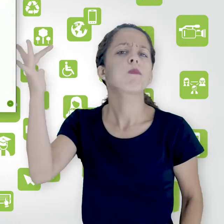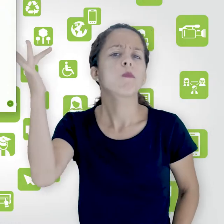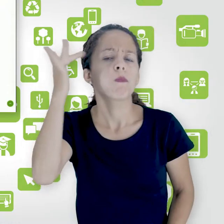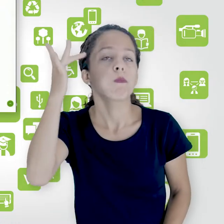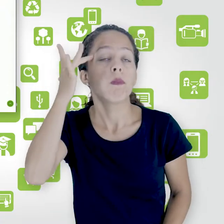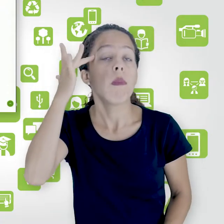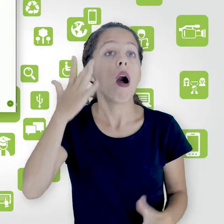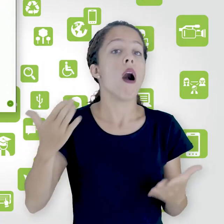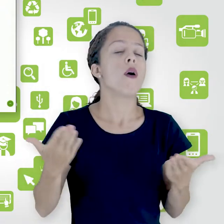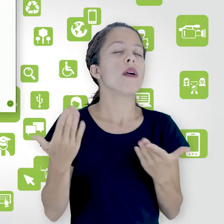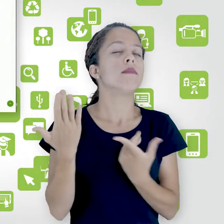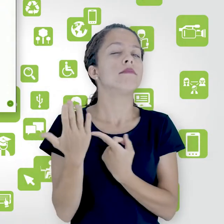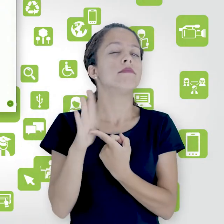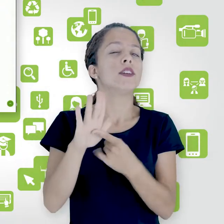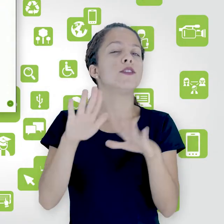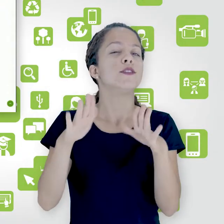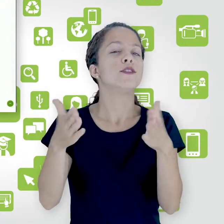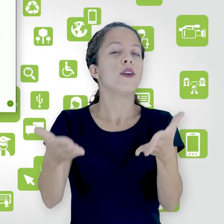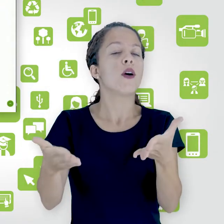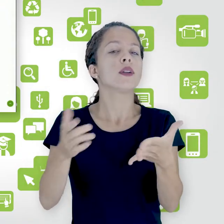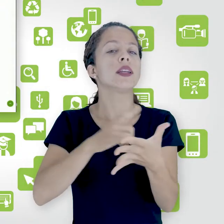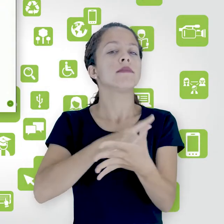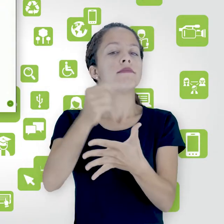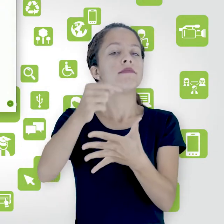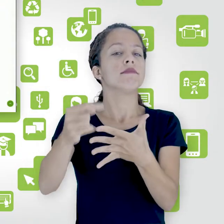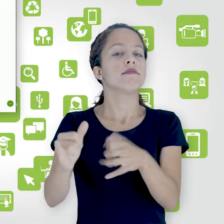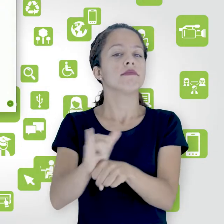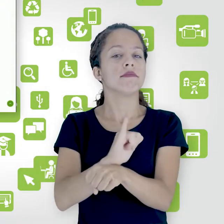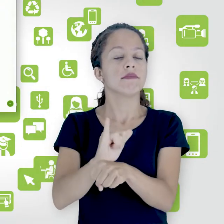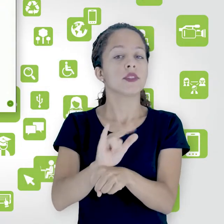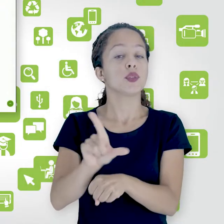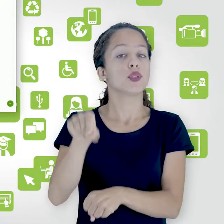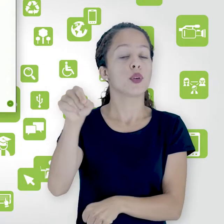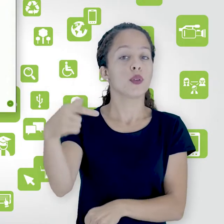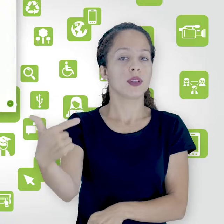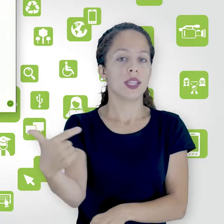E agora eu vou focar só nos recursos. Então, eu vou escolher o secundário.